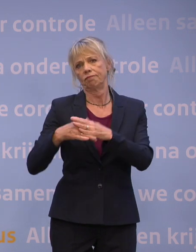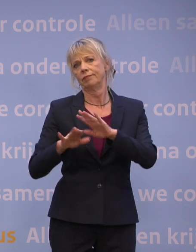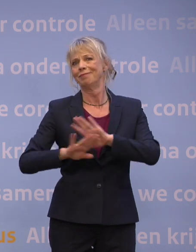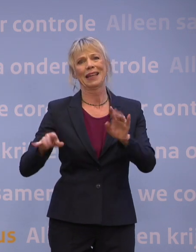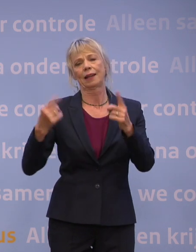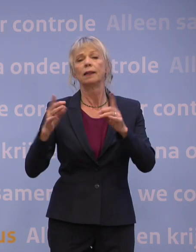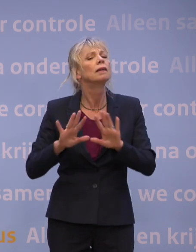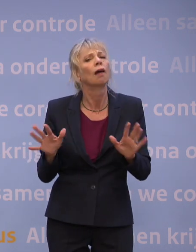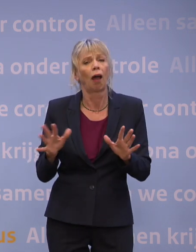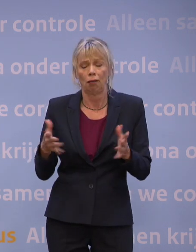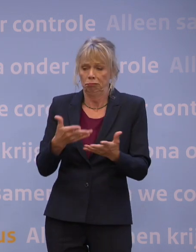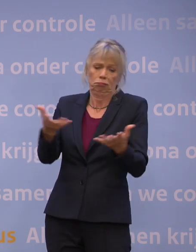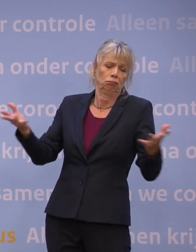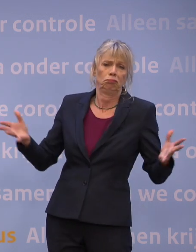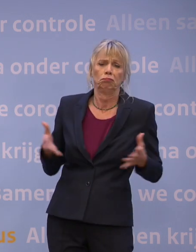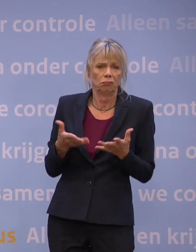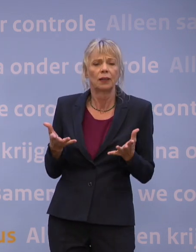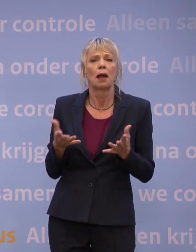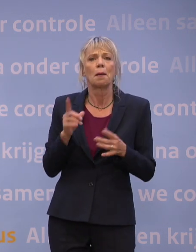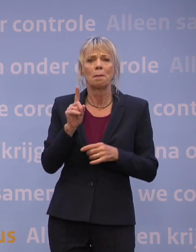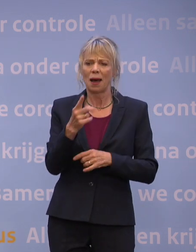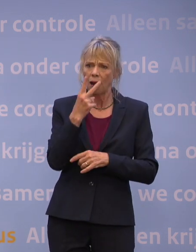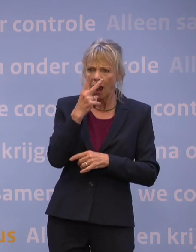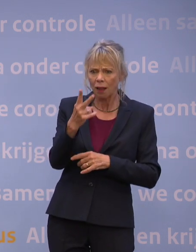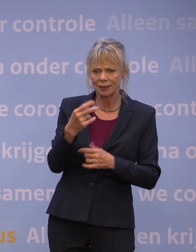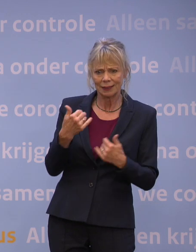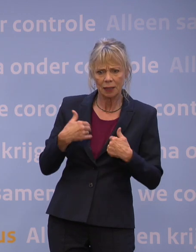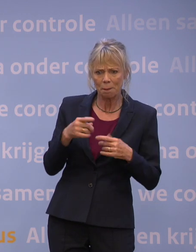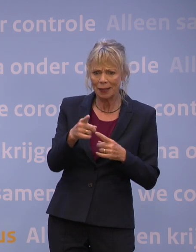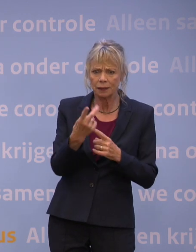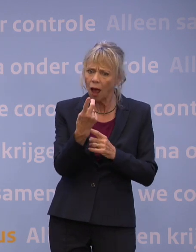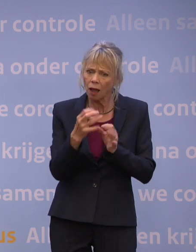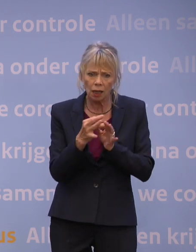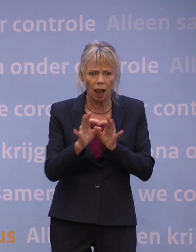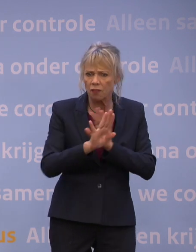in your face, de politie ziet dat mensen zich er niet aan houden, dan zullen ze dus echt ingrijpen.